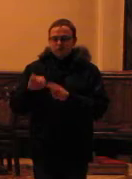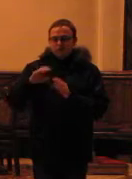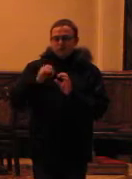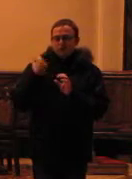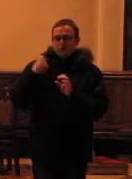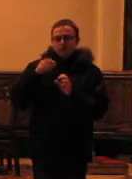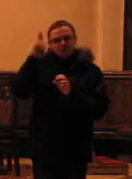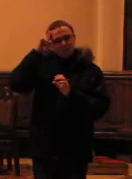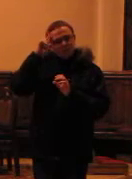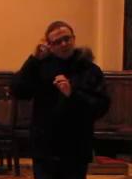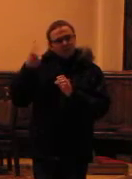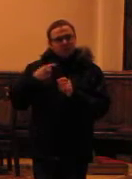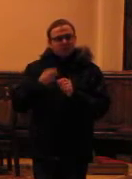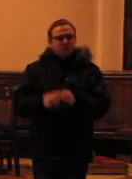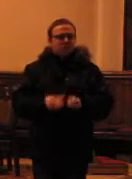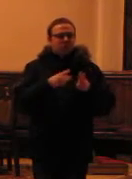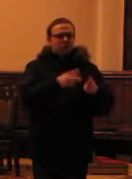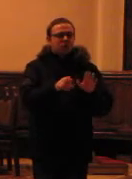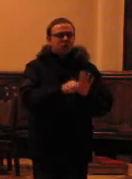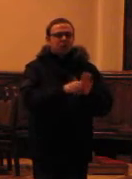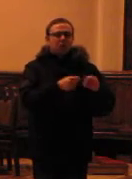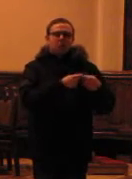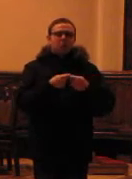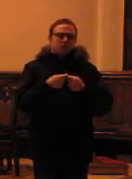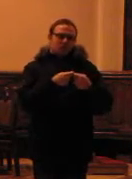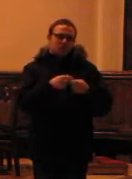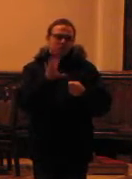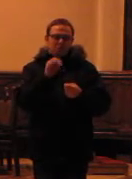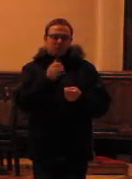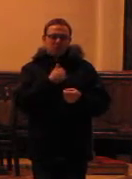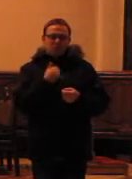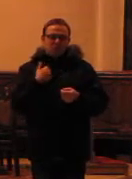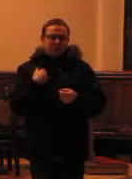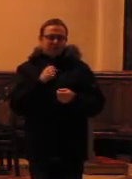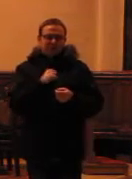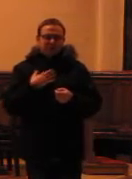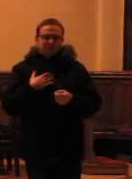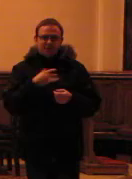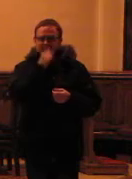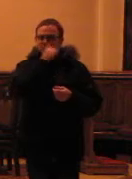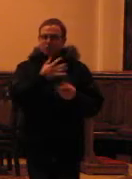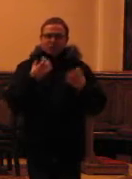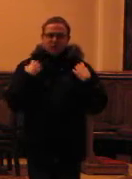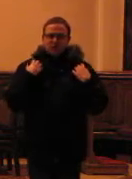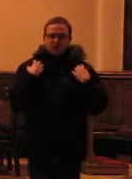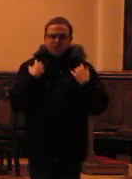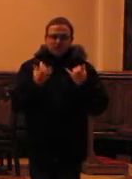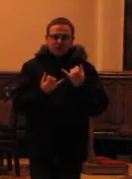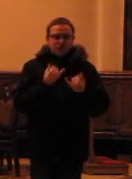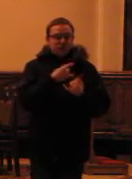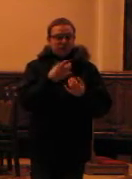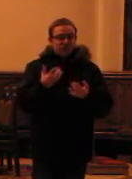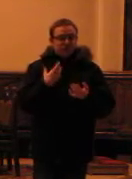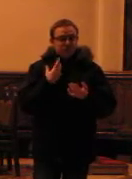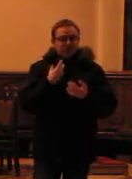gdzie nie musimy w tym spróbować. To też trzeba powiedzieć. Bo bym się sami utrzyma. jeśli wy widzicie, że się sami utrzymacie,